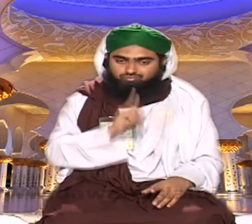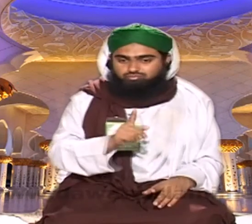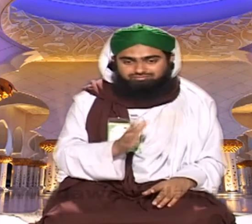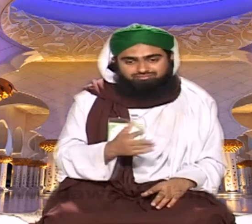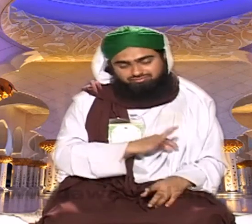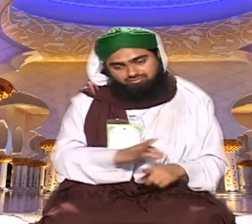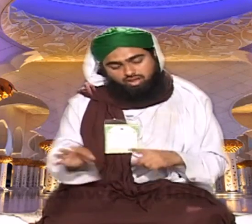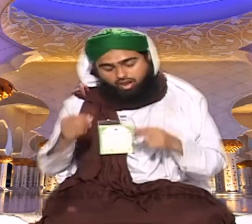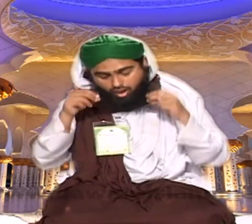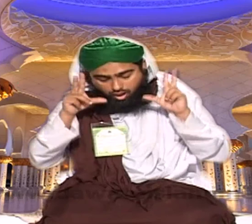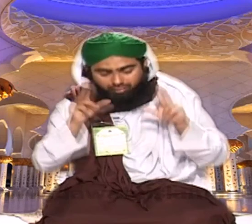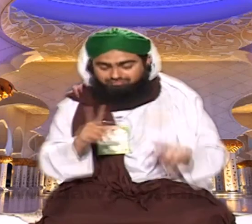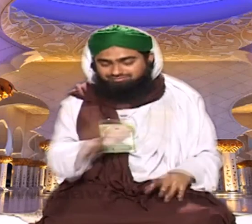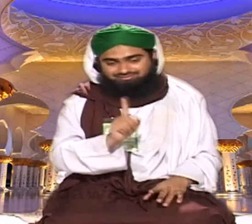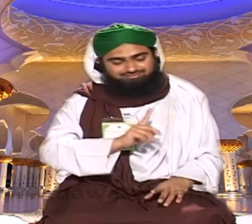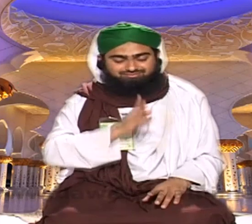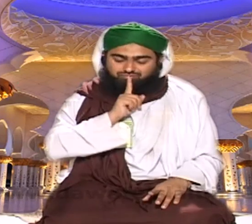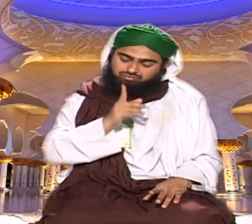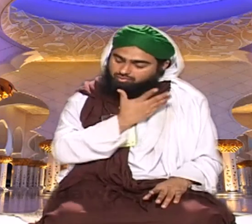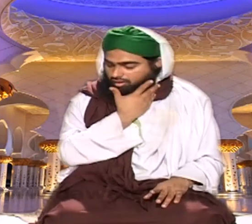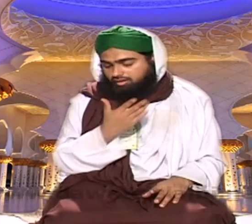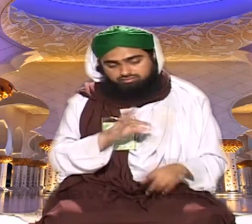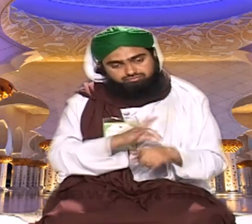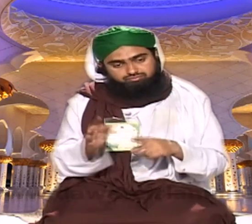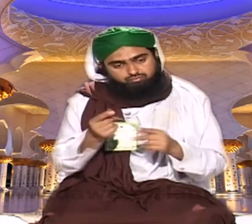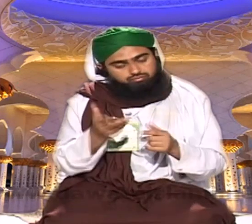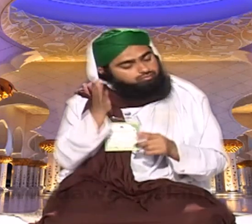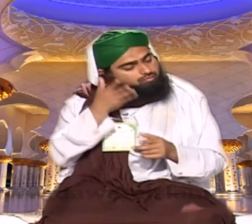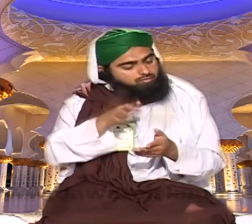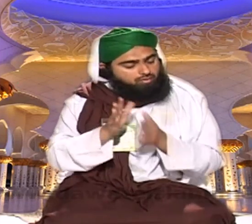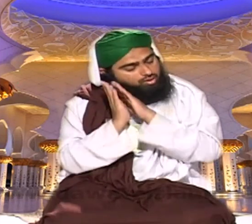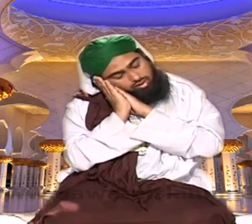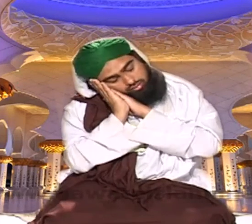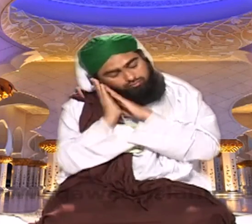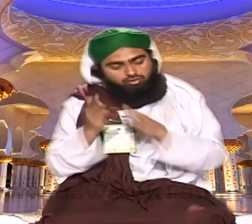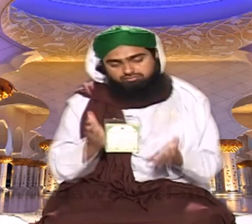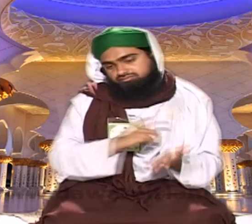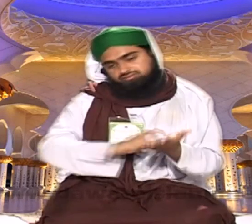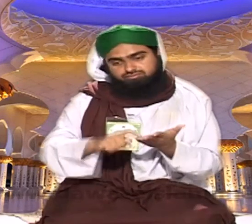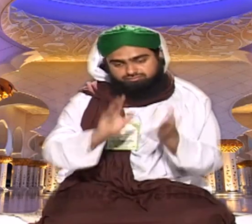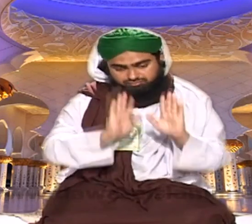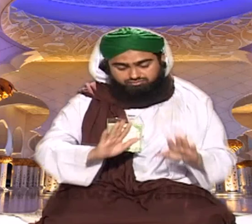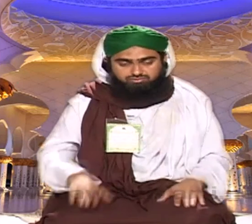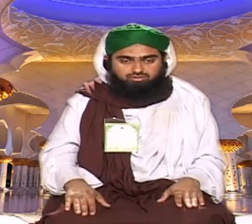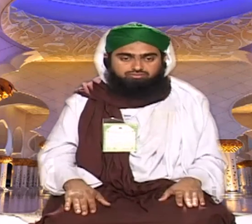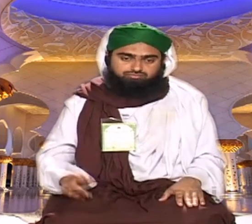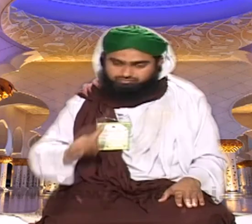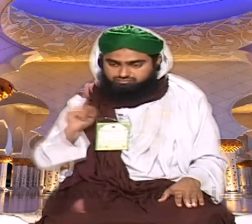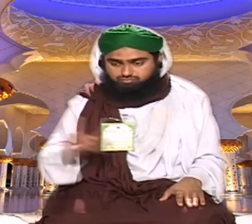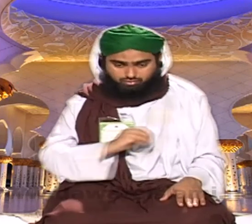پڑھ کے سویں یہ حکم نہیں دیا جائے گا رات کو سونے کی اجازت ہے جبکہ یہ سارے آپ نے طریقے کر دی یہ نہیں کہ تین بجے تک دوستوں کی مجلسوں